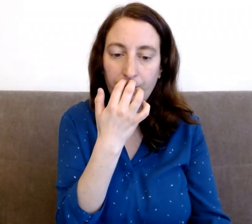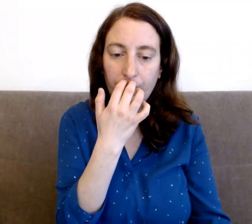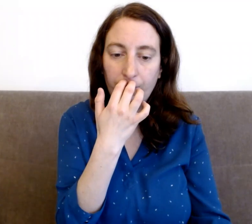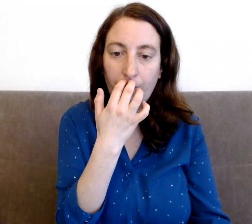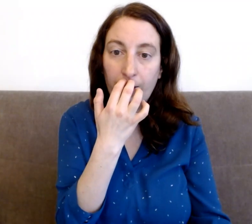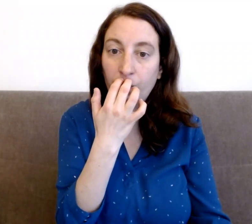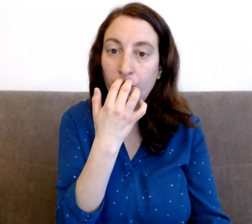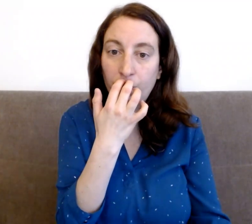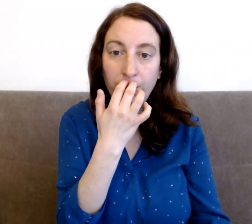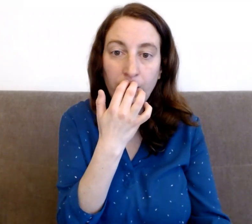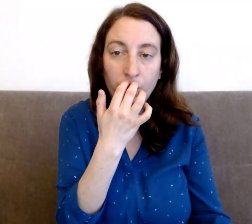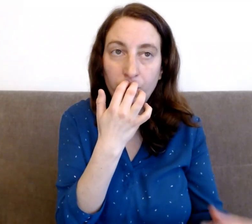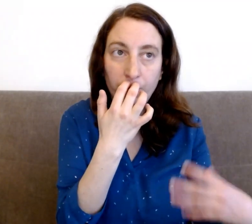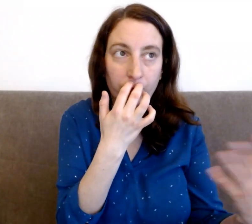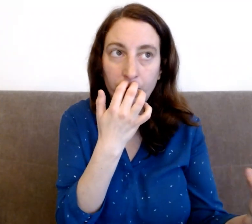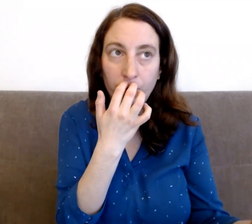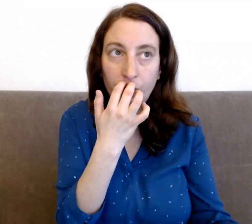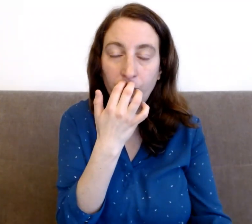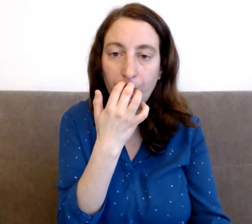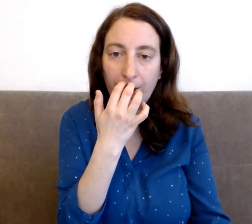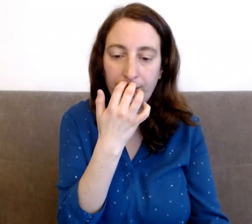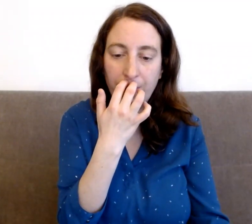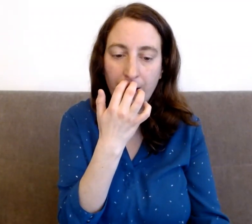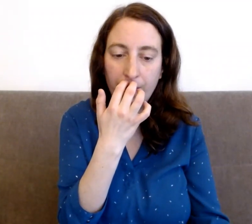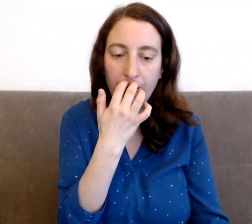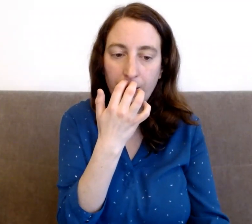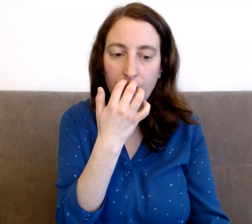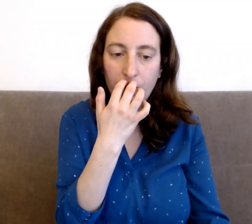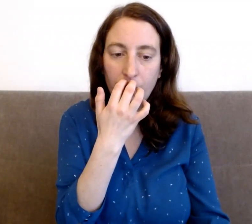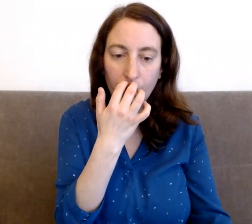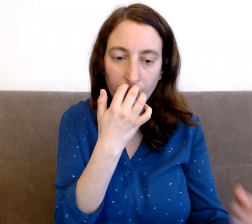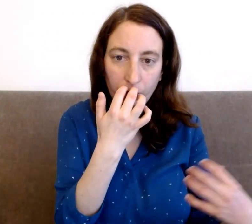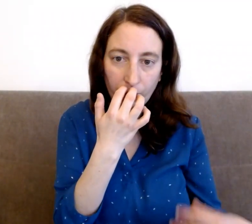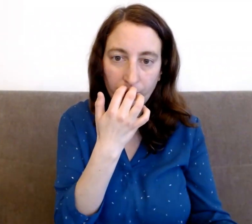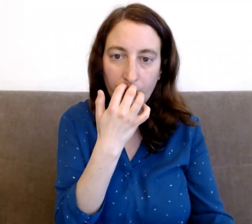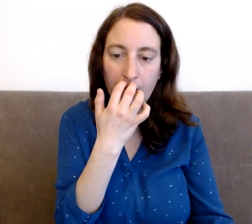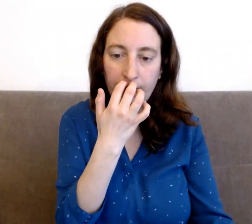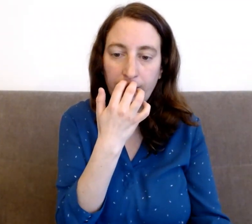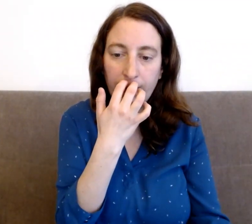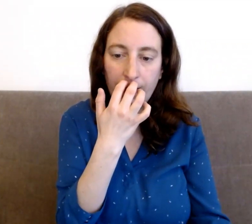Par exemple, quand je me dis que je ne suis pas assez bien, je ressens tout au fond de moi de la tristesse,